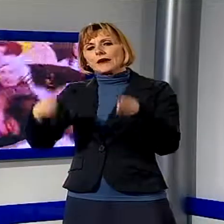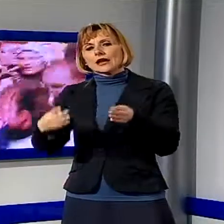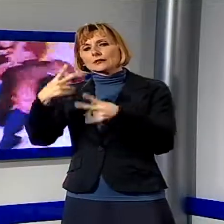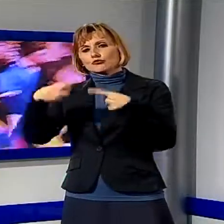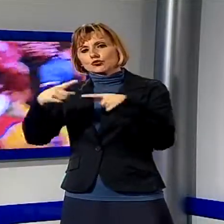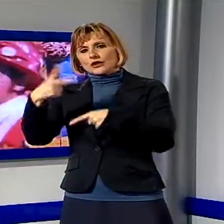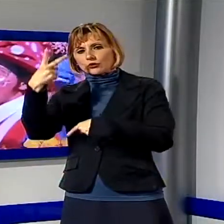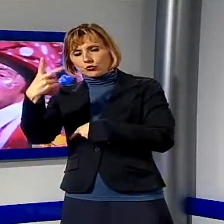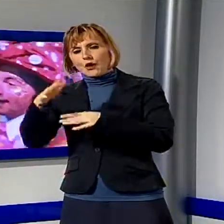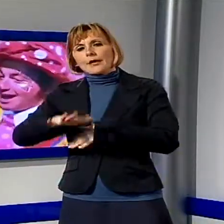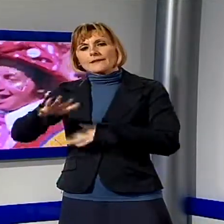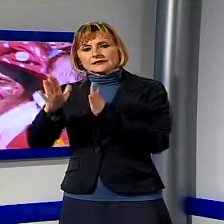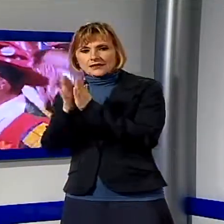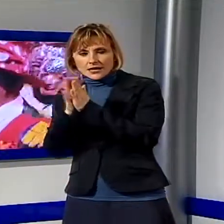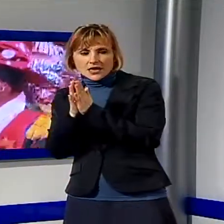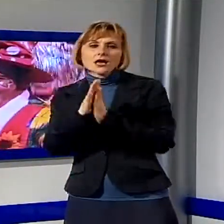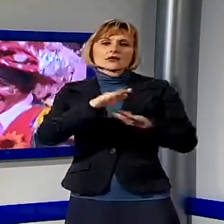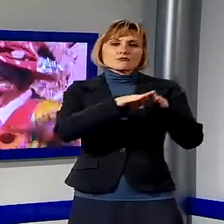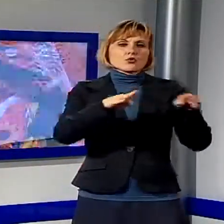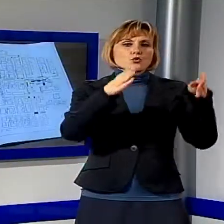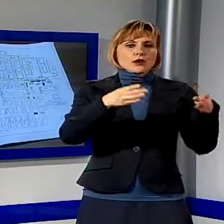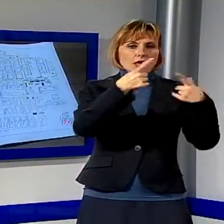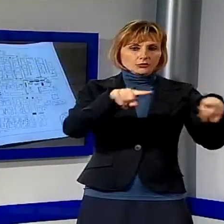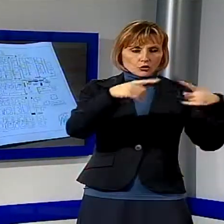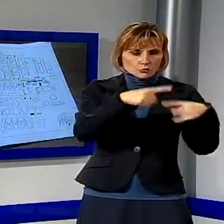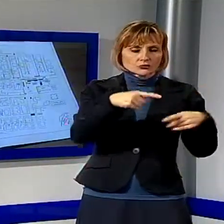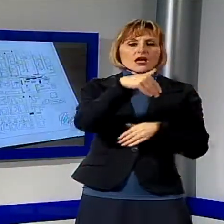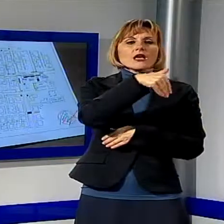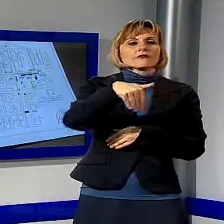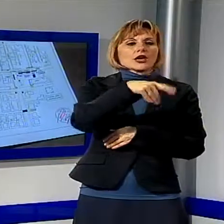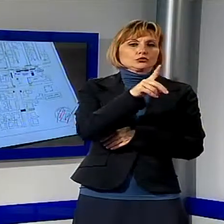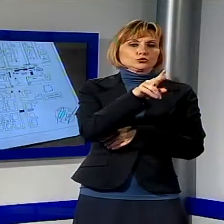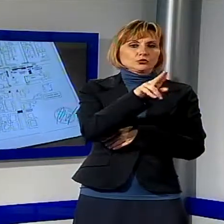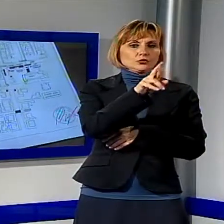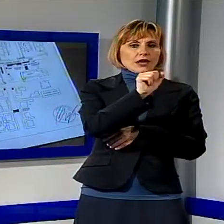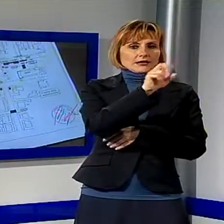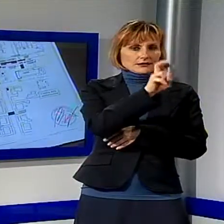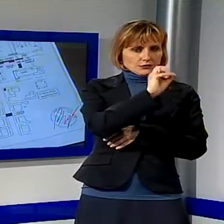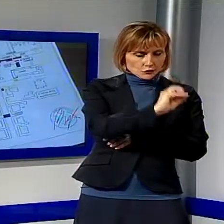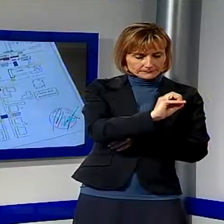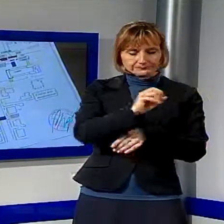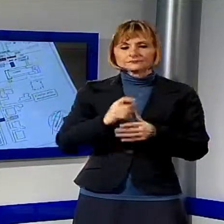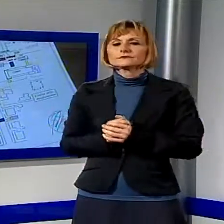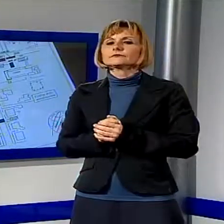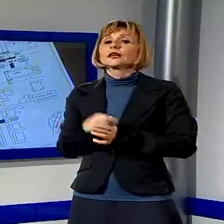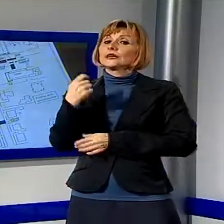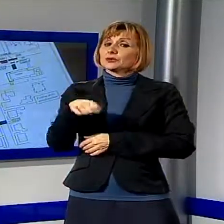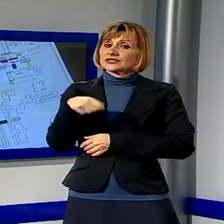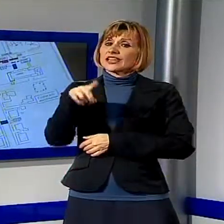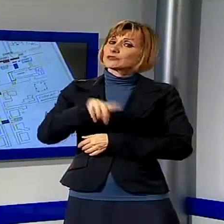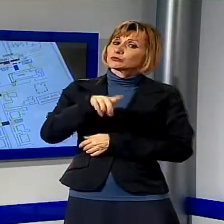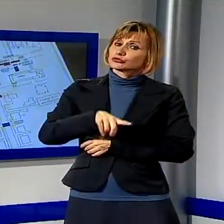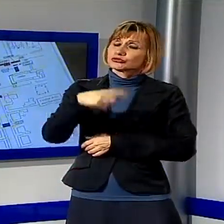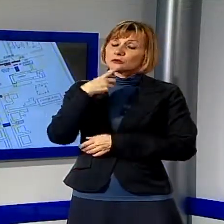piazzale della chiesa e uno in via Durazzo e un complessino in via Prato. Il presidente Puccinelli si è scusato in anticipo per i